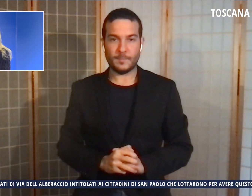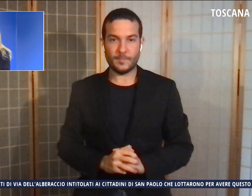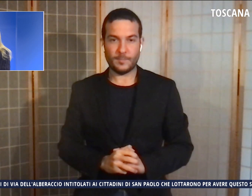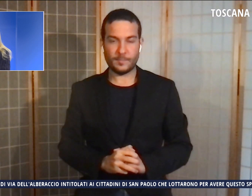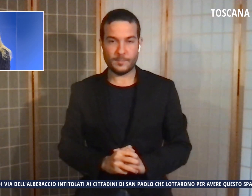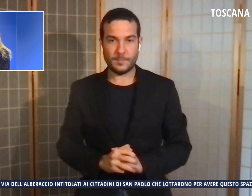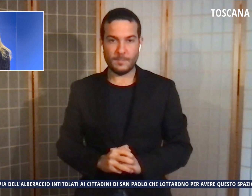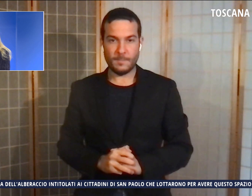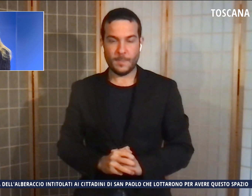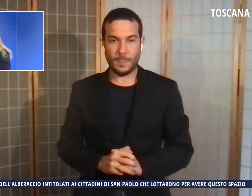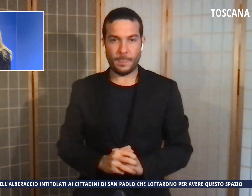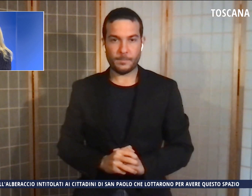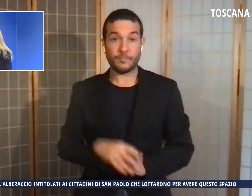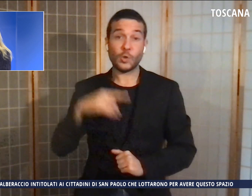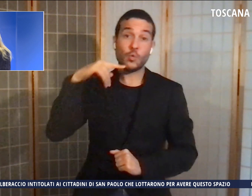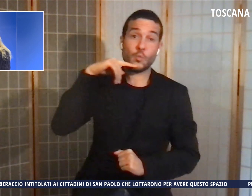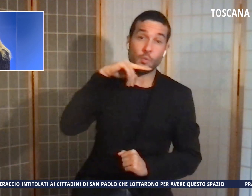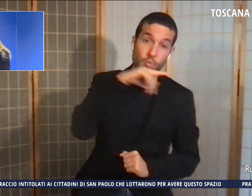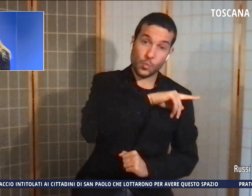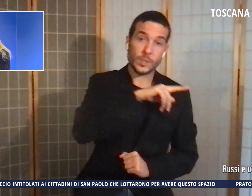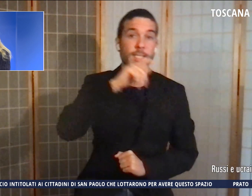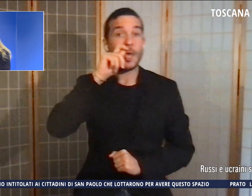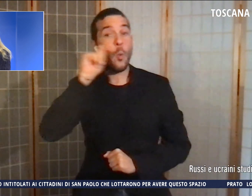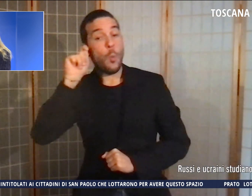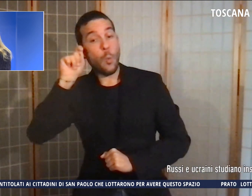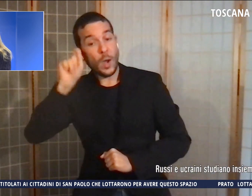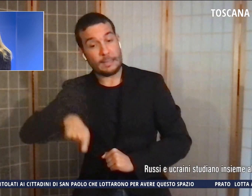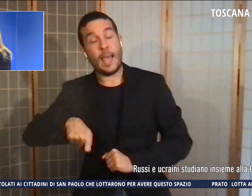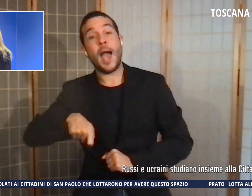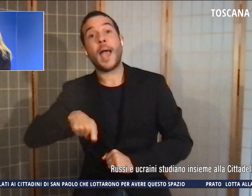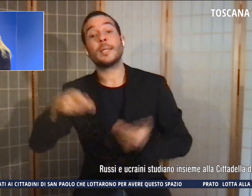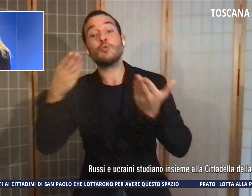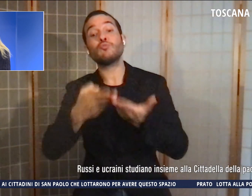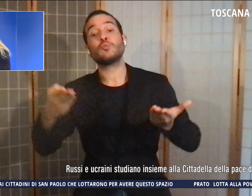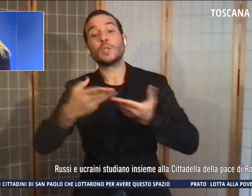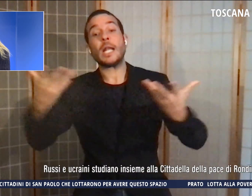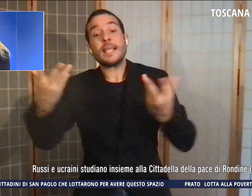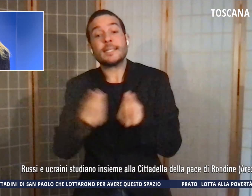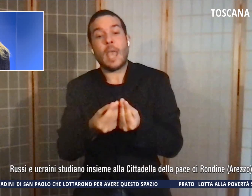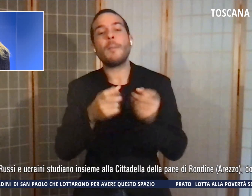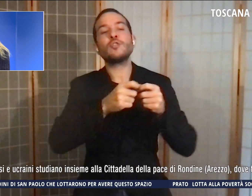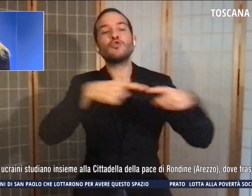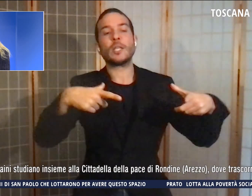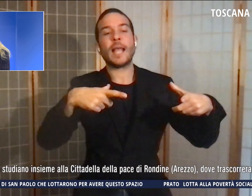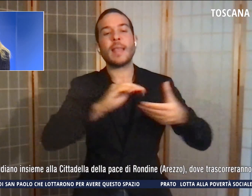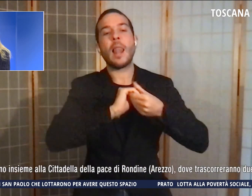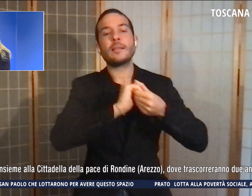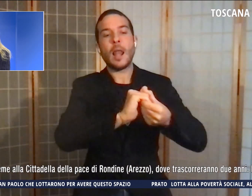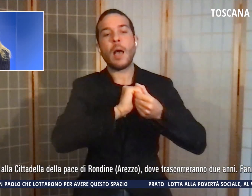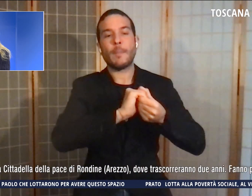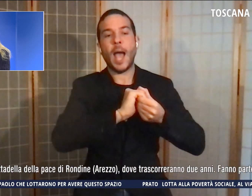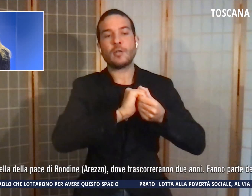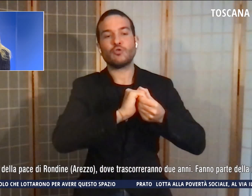Russi e ucraini studiano insieme alla Cittadella della Pace di Rondine, nell